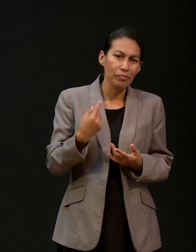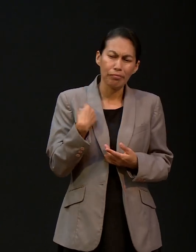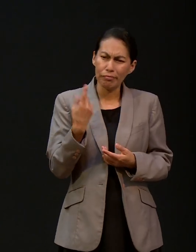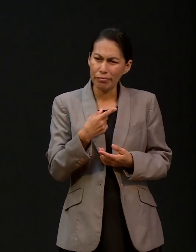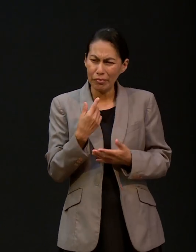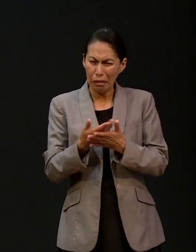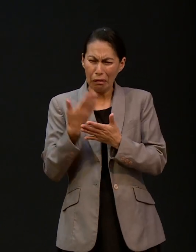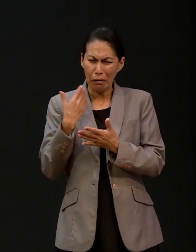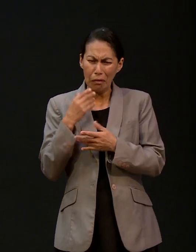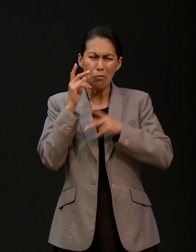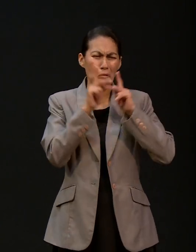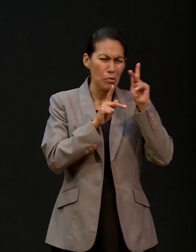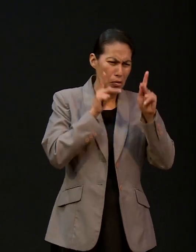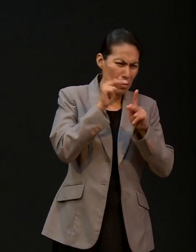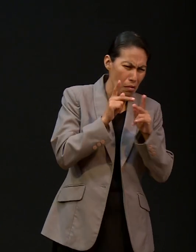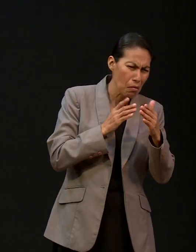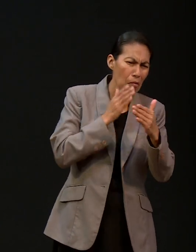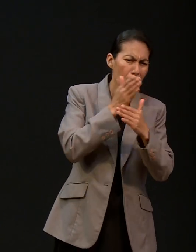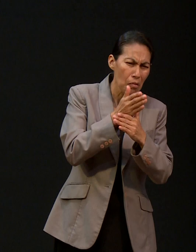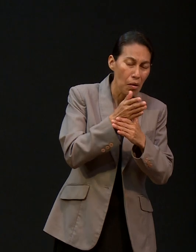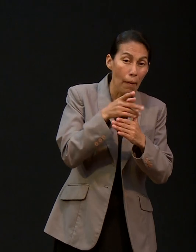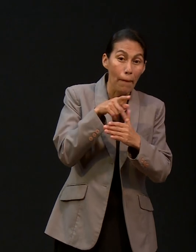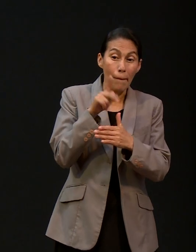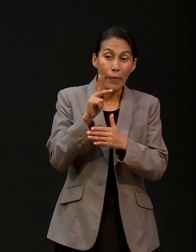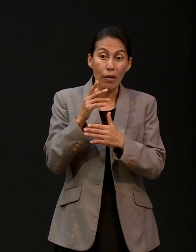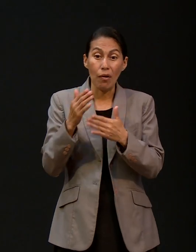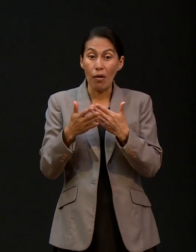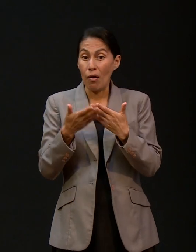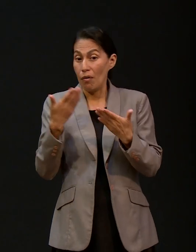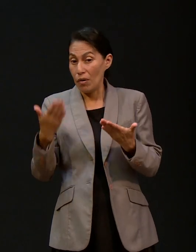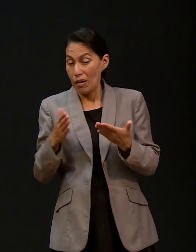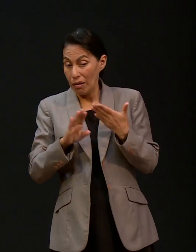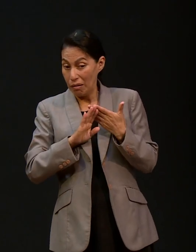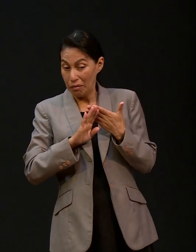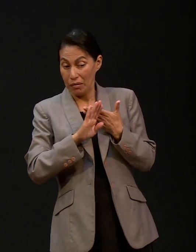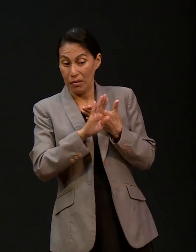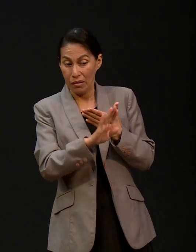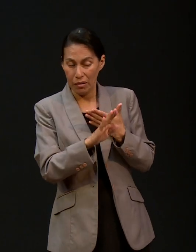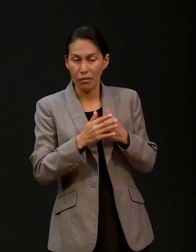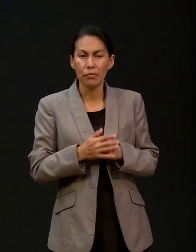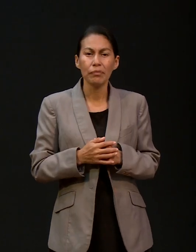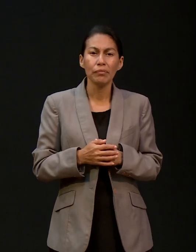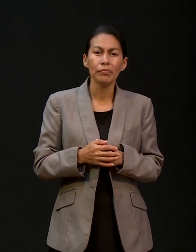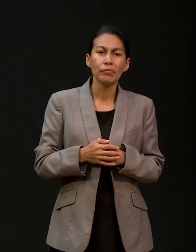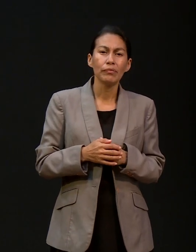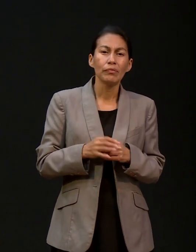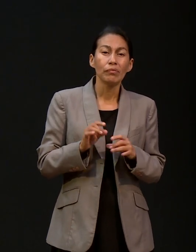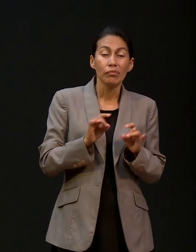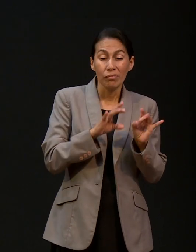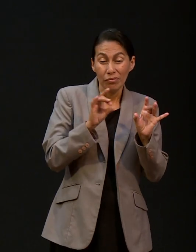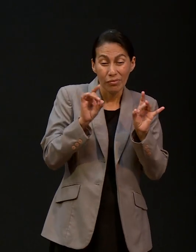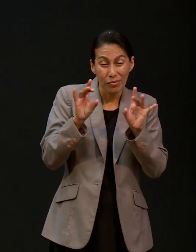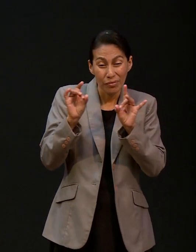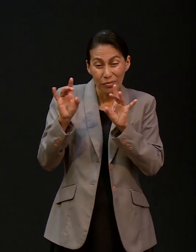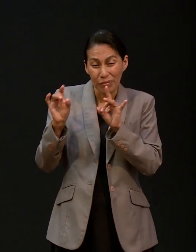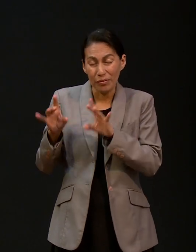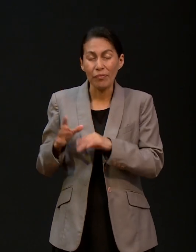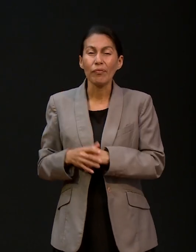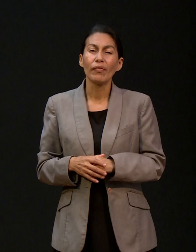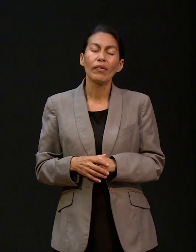frecuentábamos hacerlo, con el temor de que se fueran a contagiar ellos. Entonces, todo esto pasa de